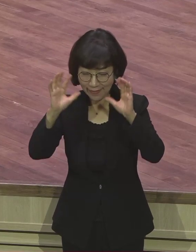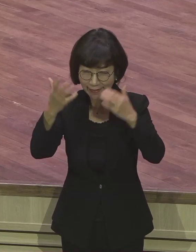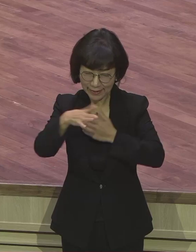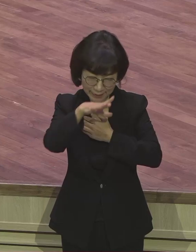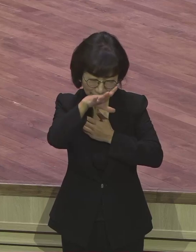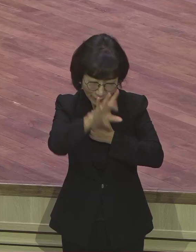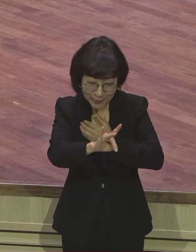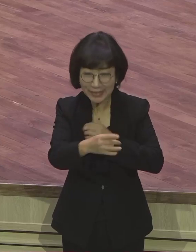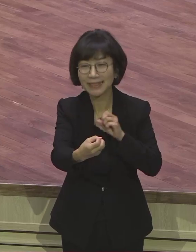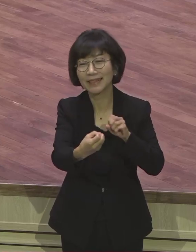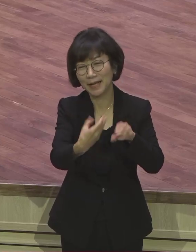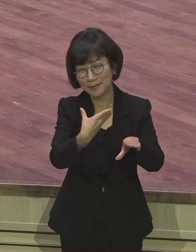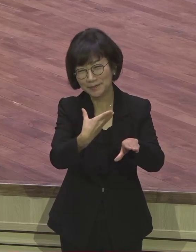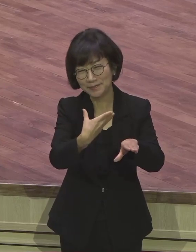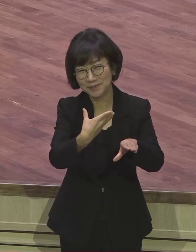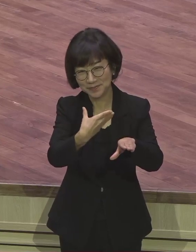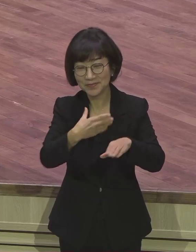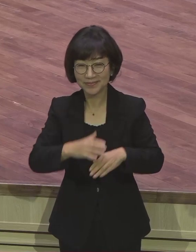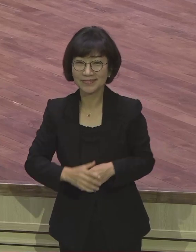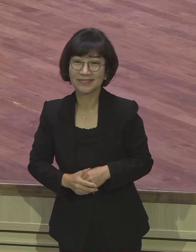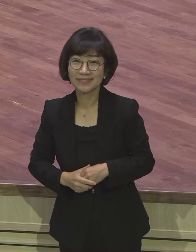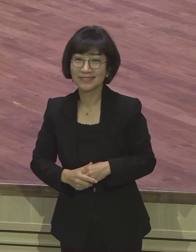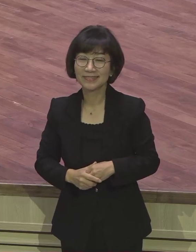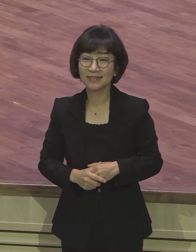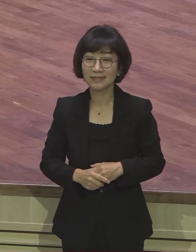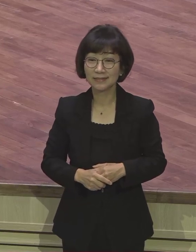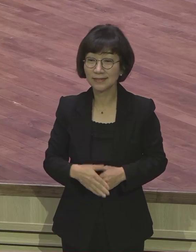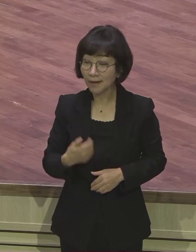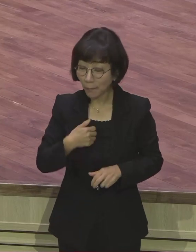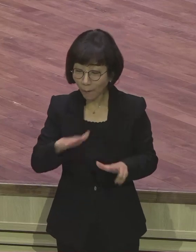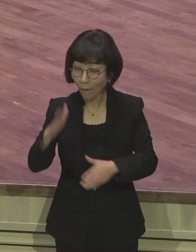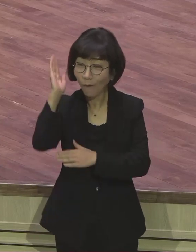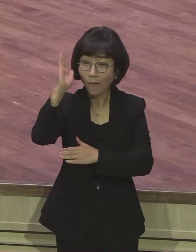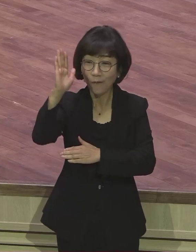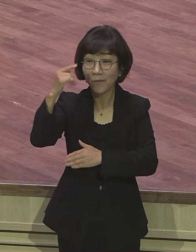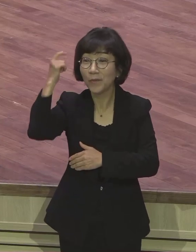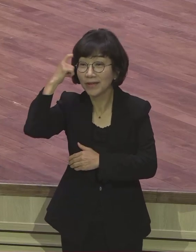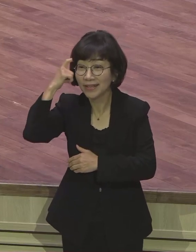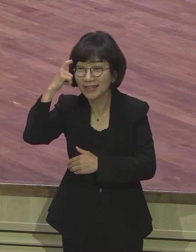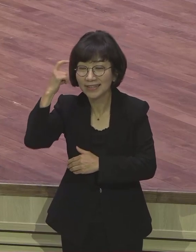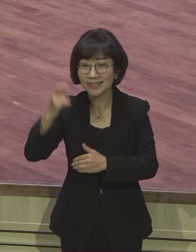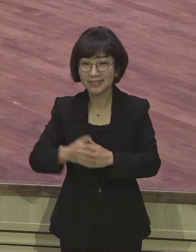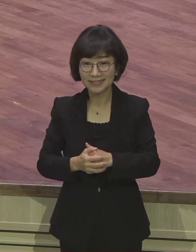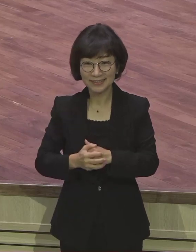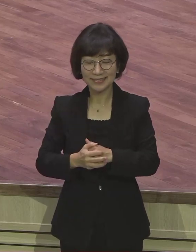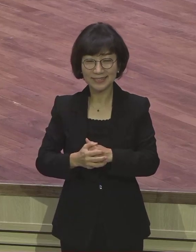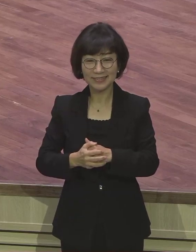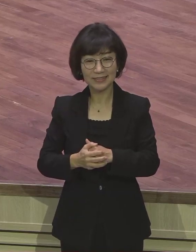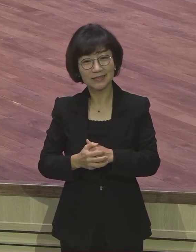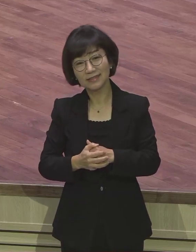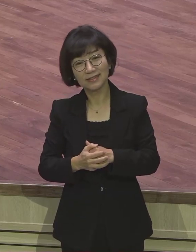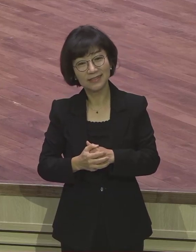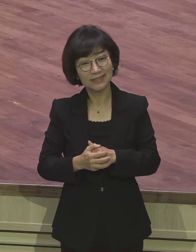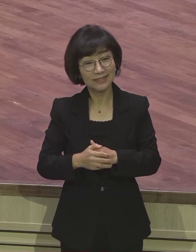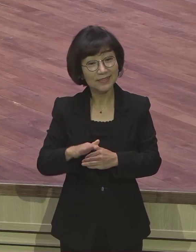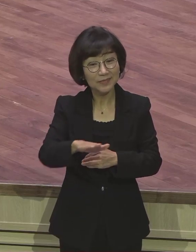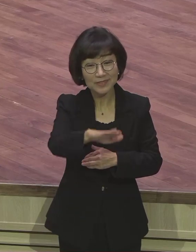답변이지요. 제가 이 말씀을 드리는 것은 신앙생활을 하면서